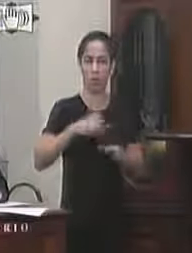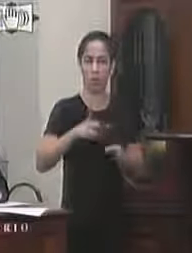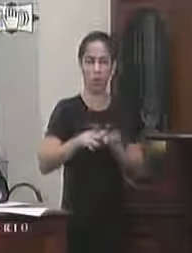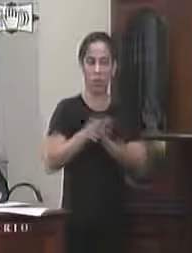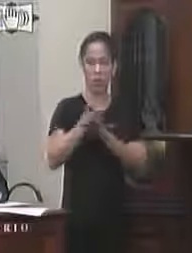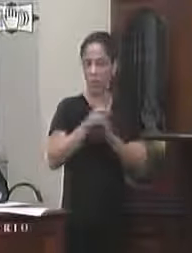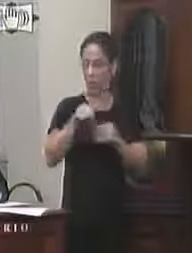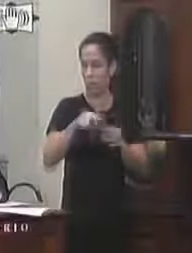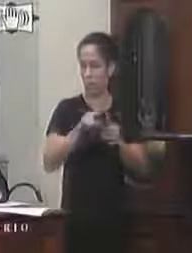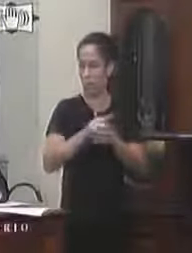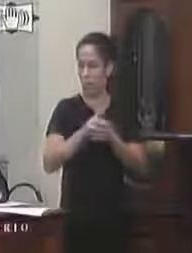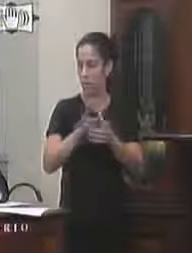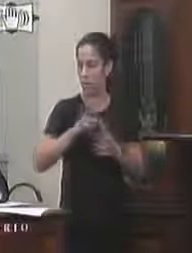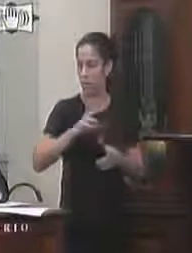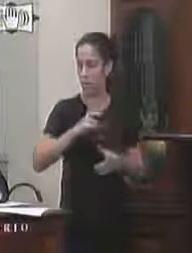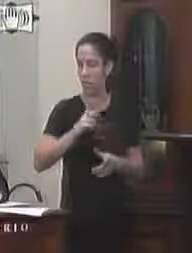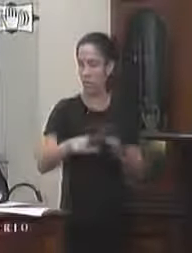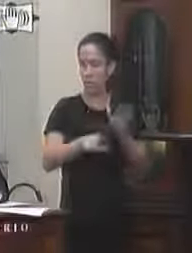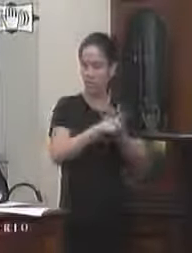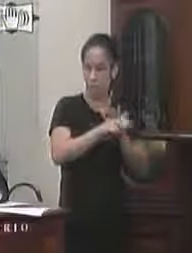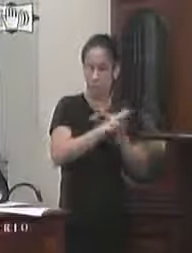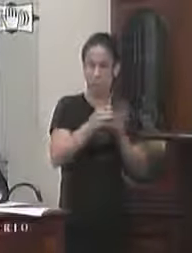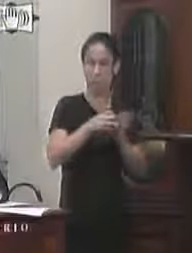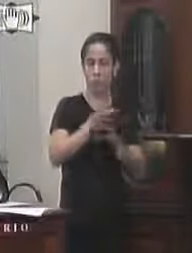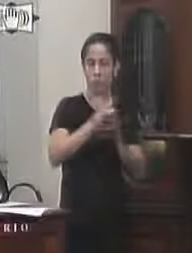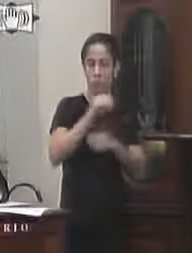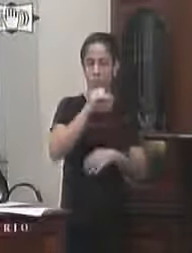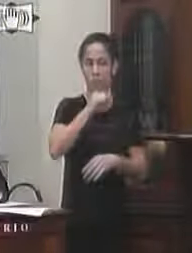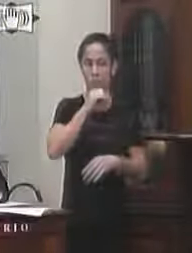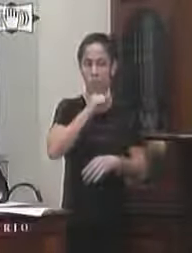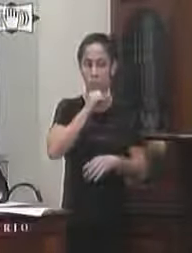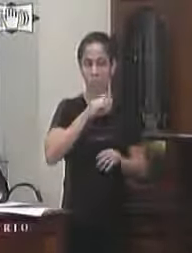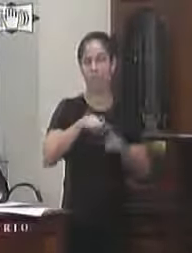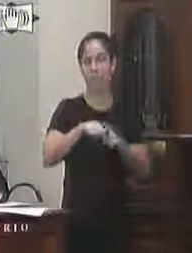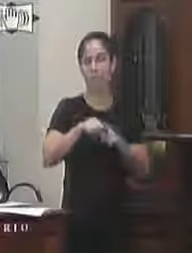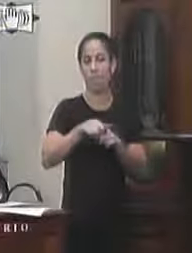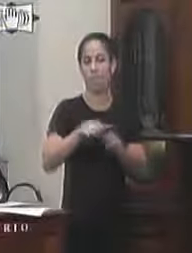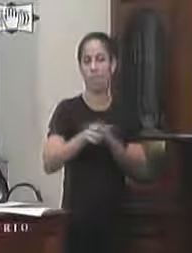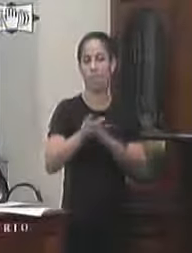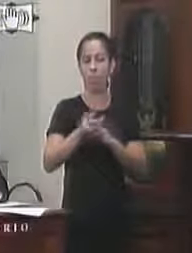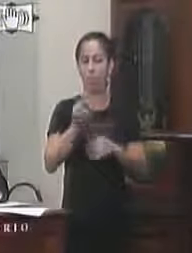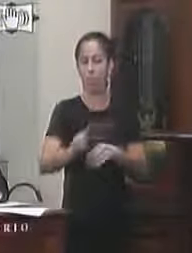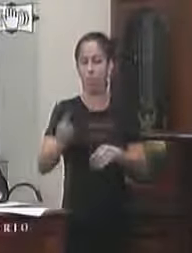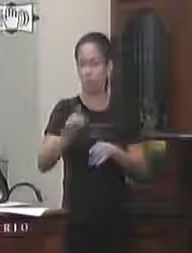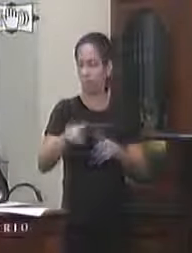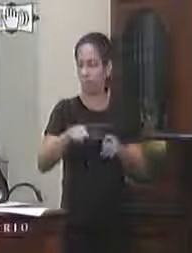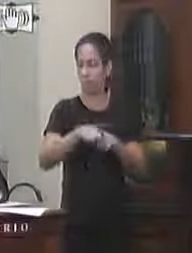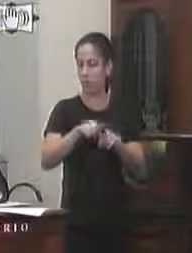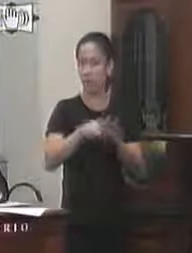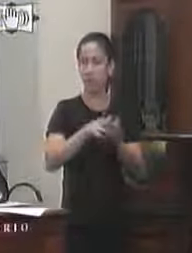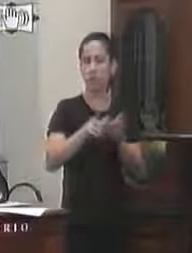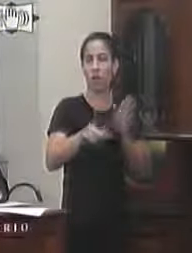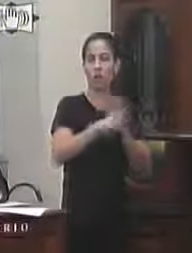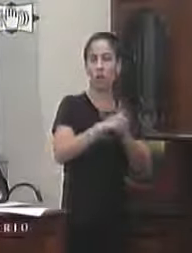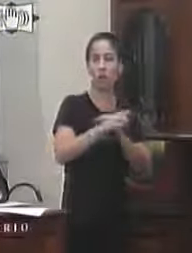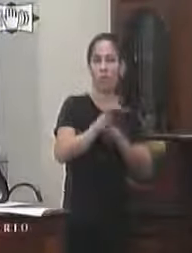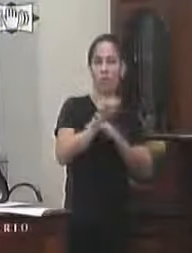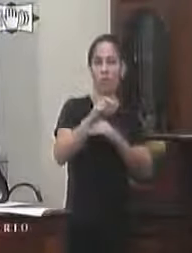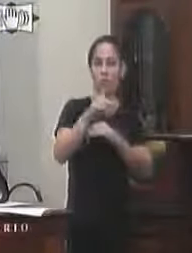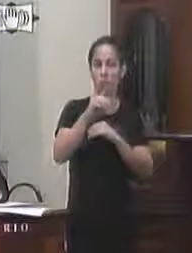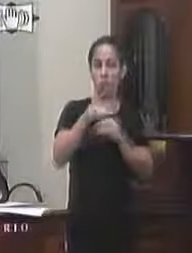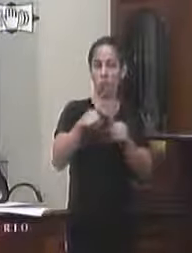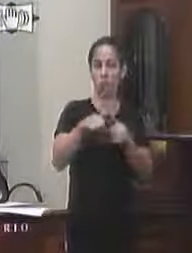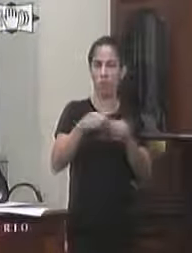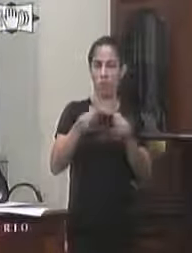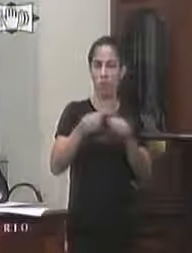em Valença já existe a lei do conselho do idoso o conselho do idoso em funcionamento e a lei do fundo municipal do idoso que foi de autoria desde